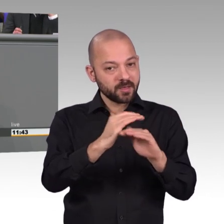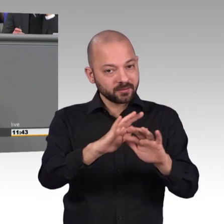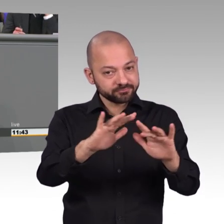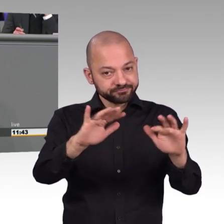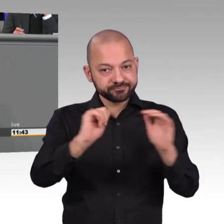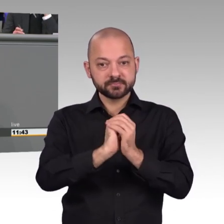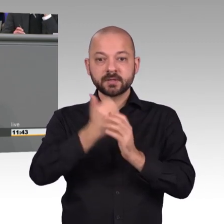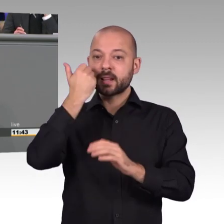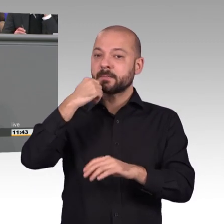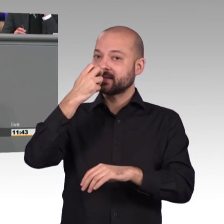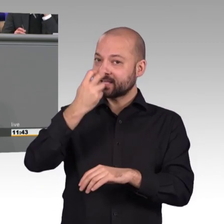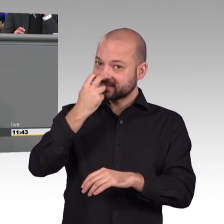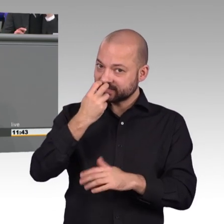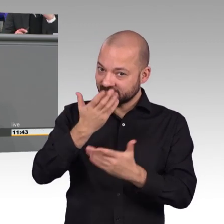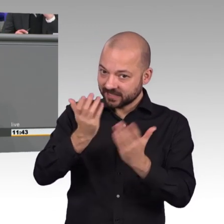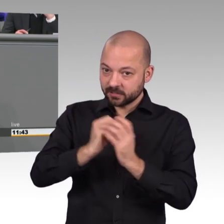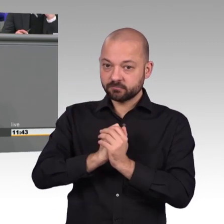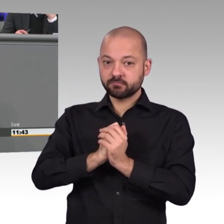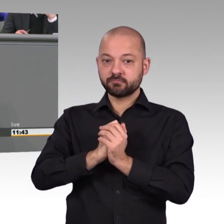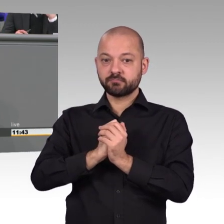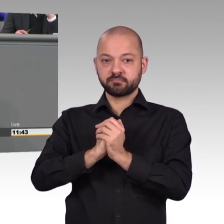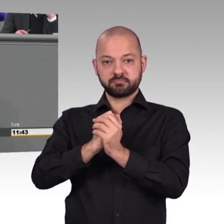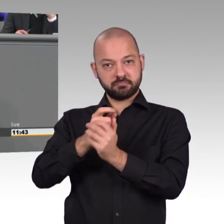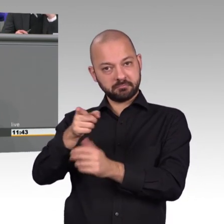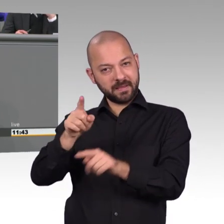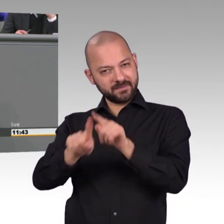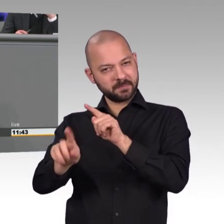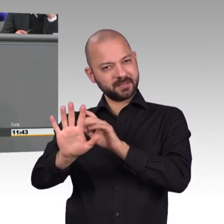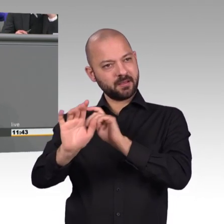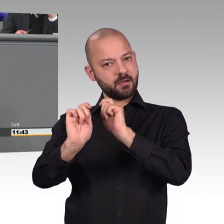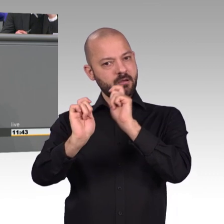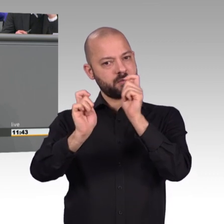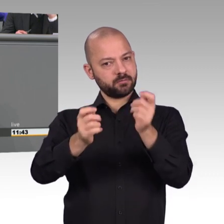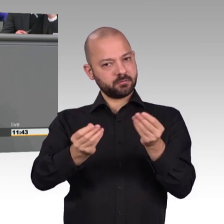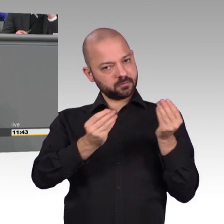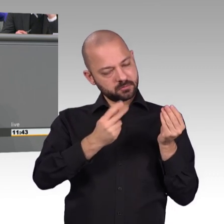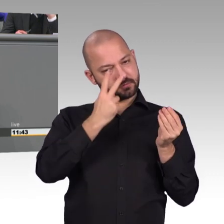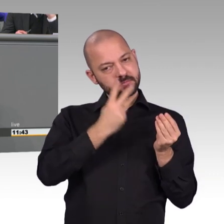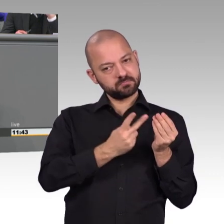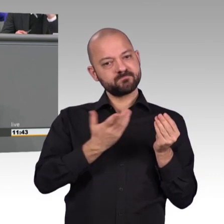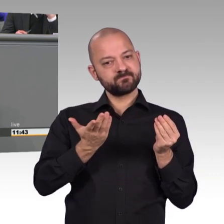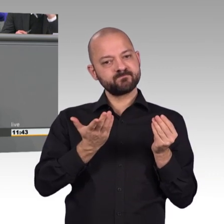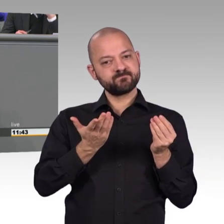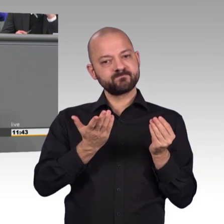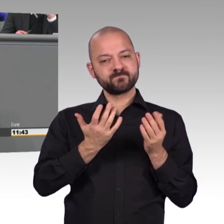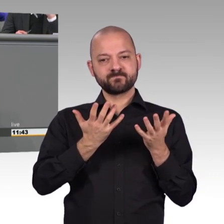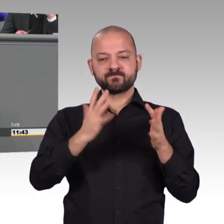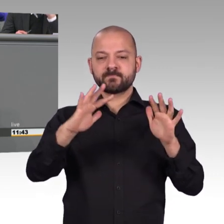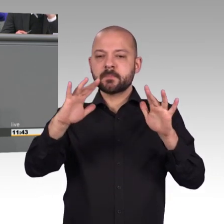begrüßen. Denn inzwischen beziffert der Digitalverband Bitkom, und da habe ich andere Zahlen als die FDP, den Schaden der deutschen Unternehmen durch